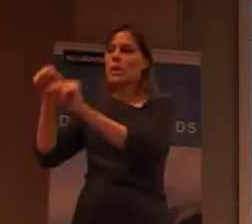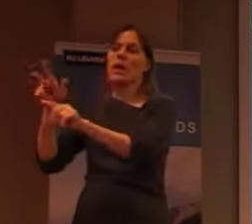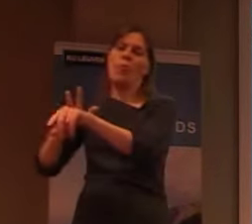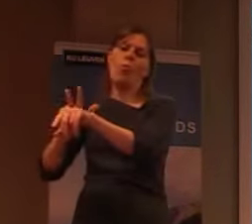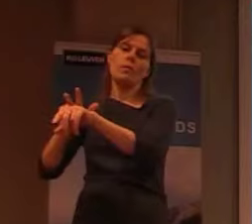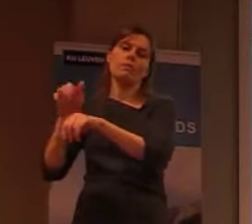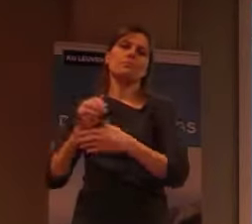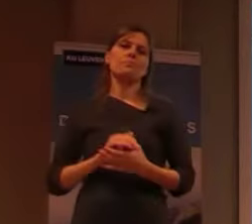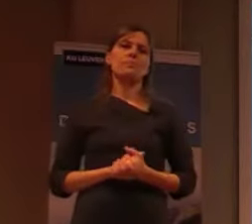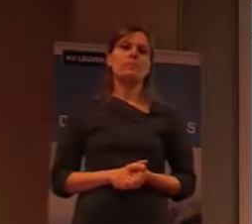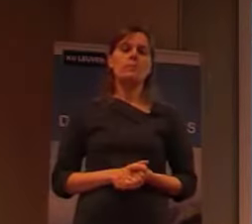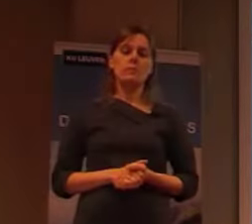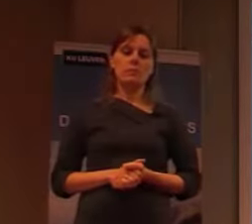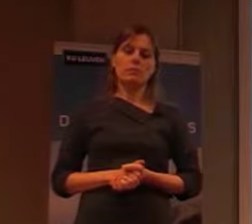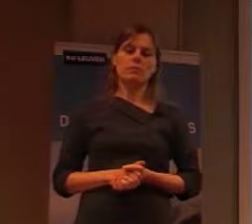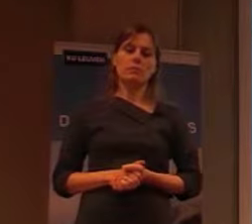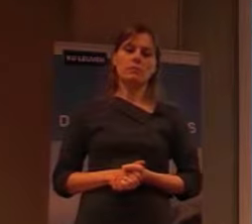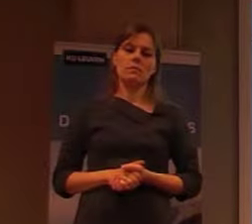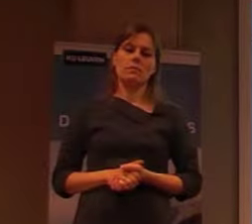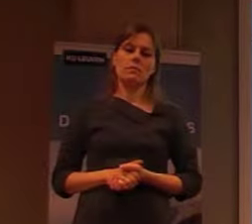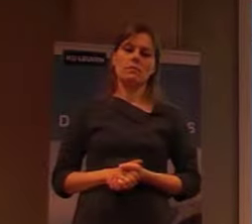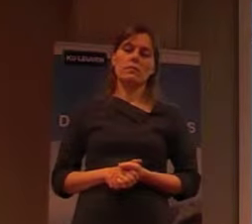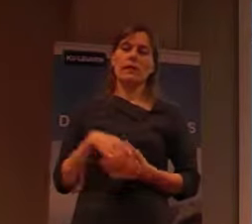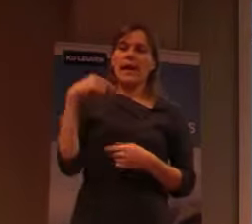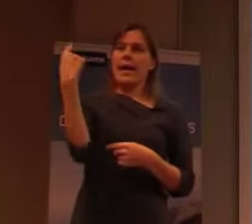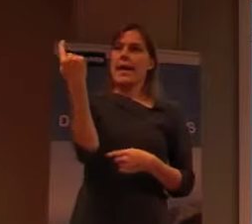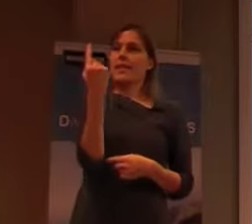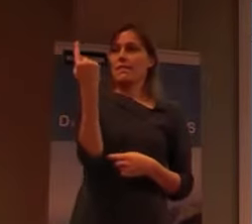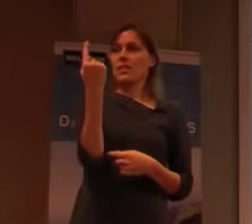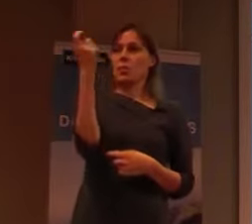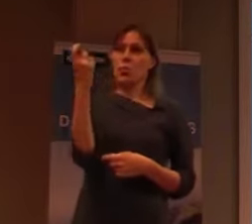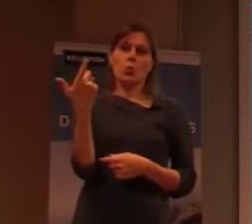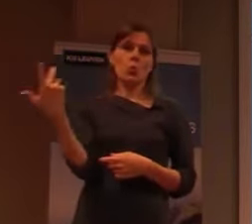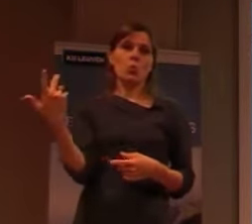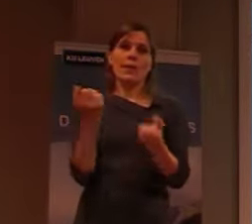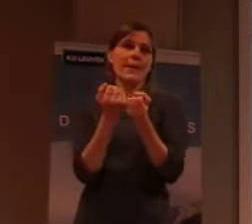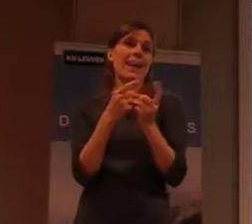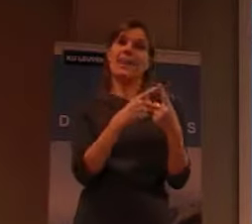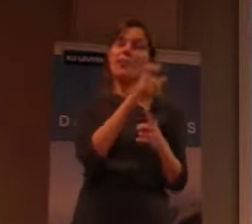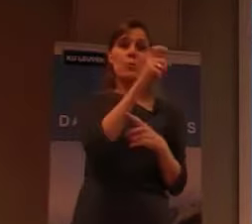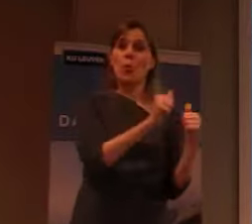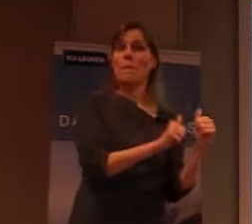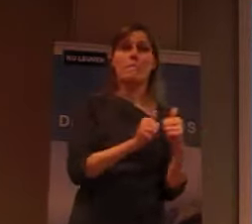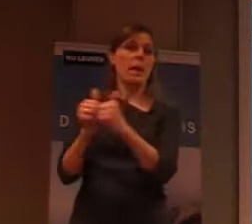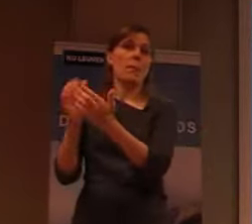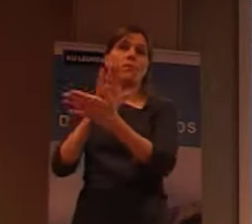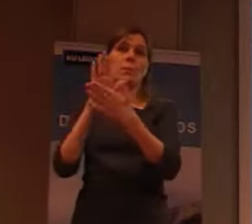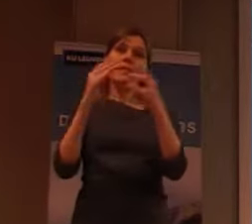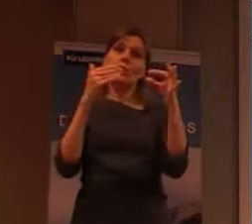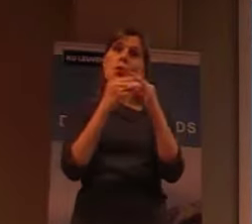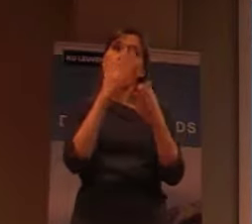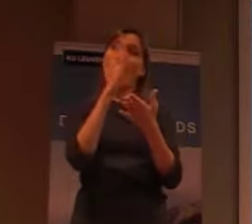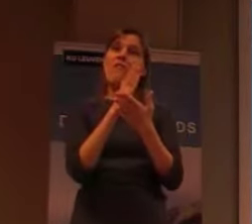En dus ze waren individuen. Ze vonden niet iemand anders meenemen. Dus als ze vertrouwd werden.